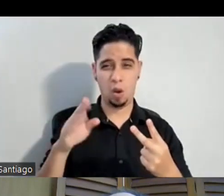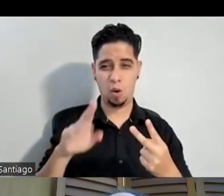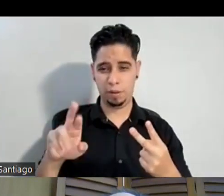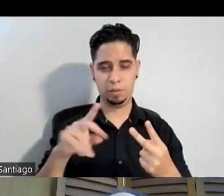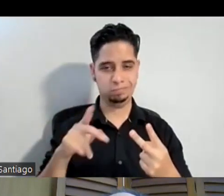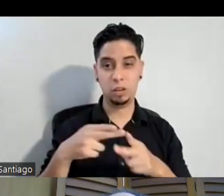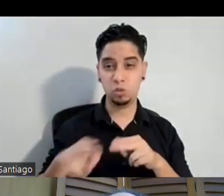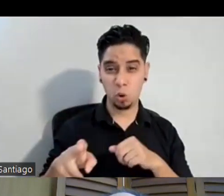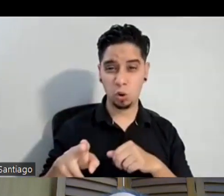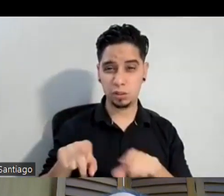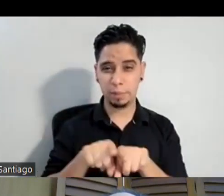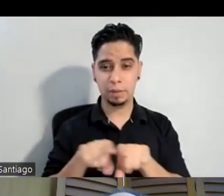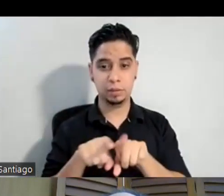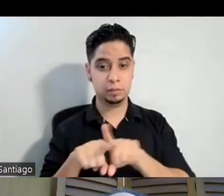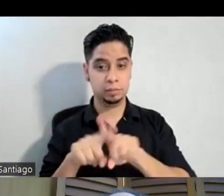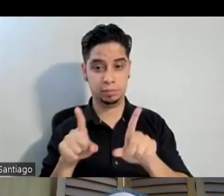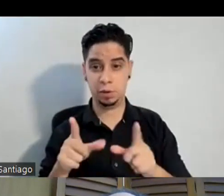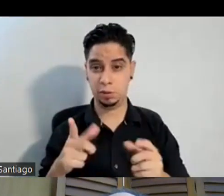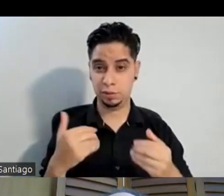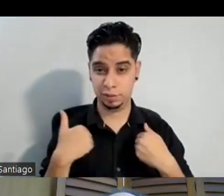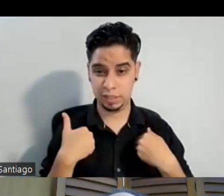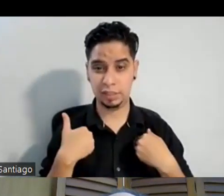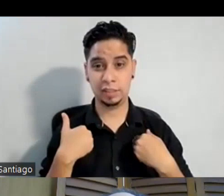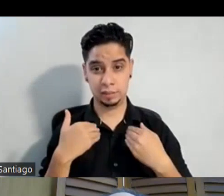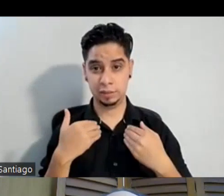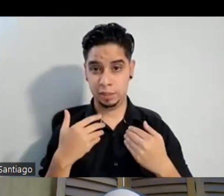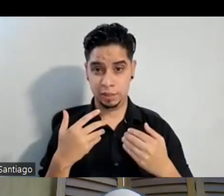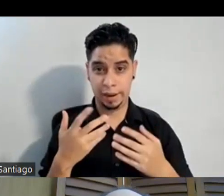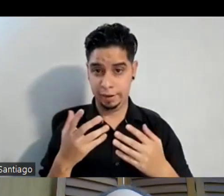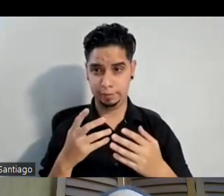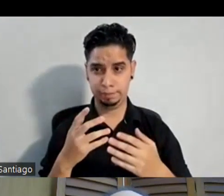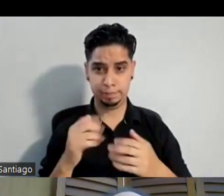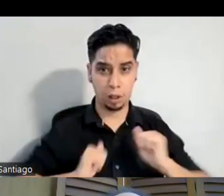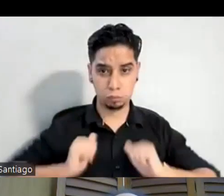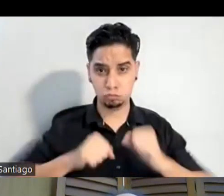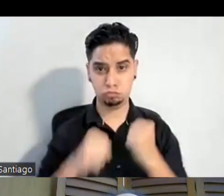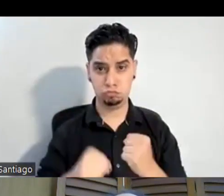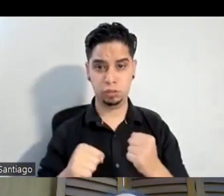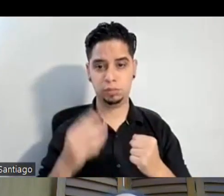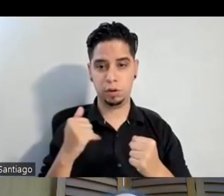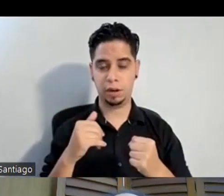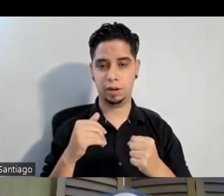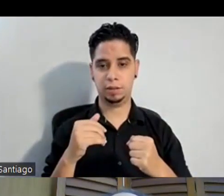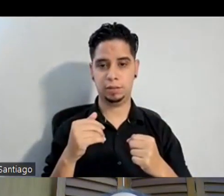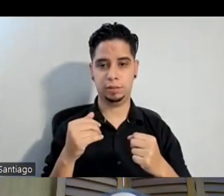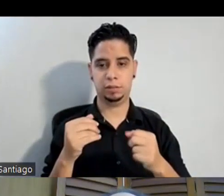también pero pues tenía que sacarle el humo porque pues la cantidad de línea no dice necesariamente